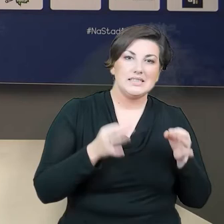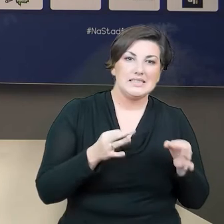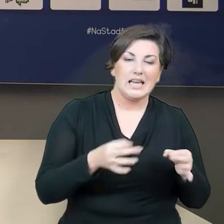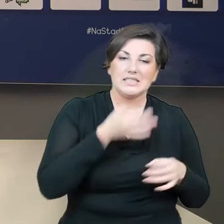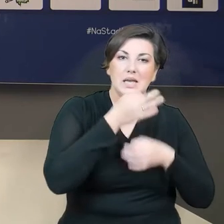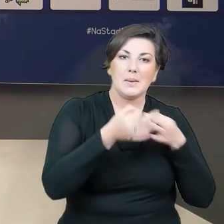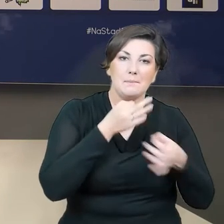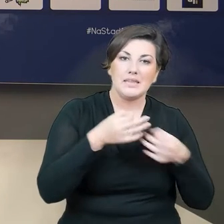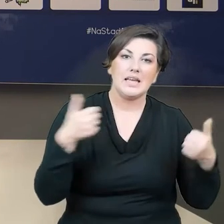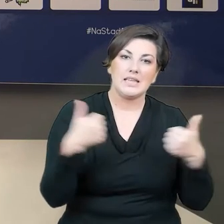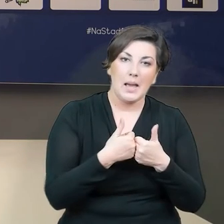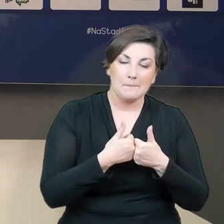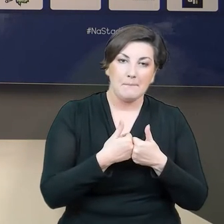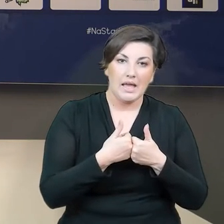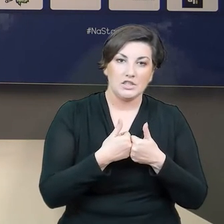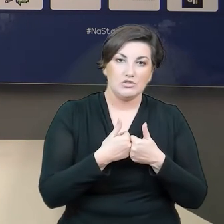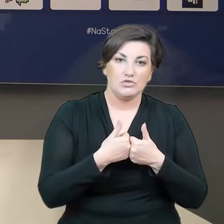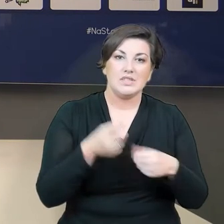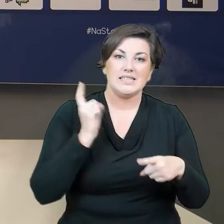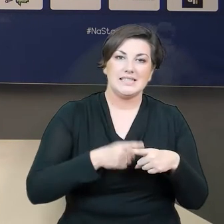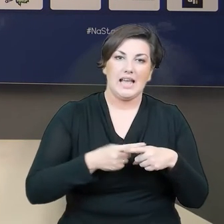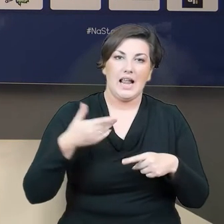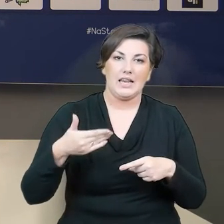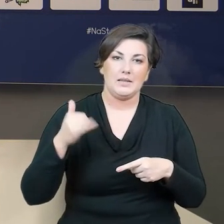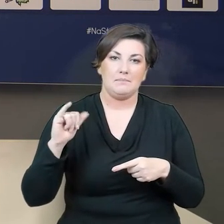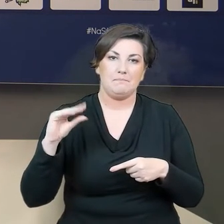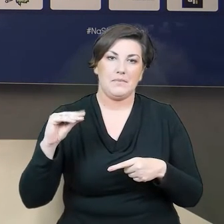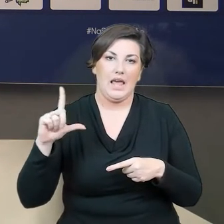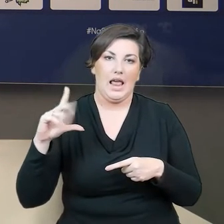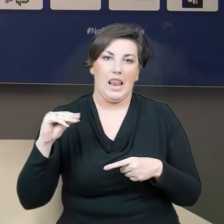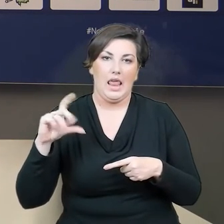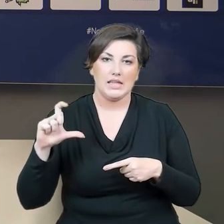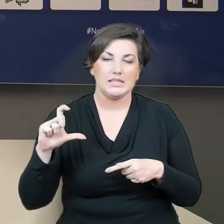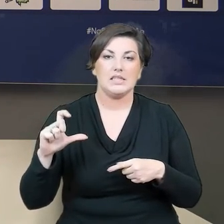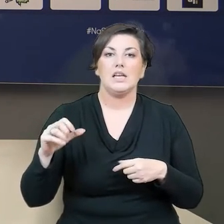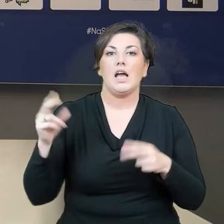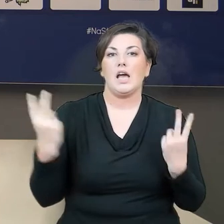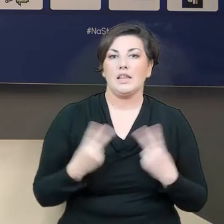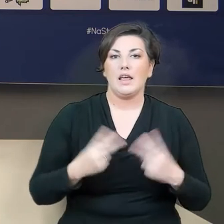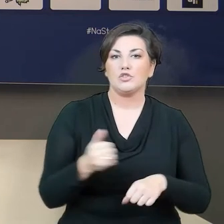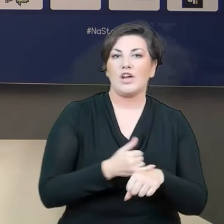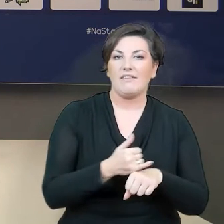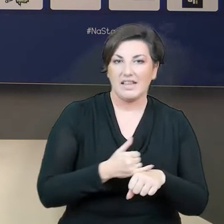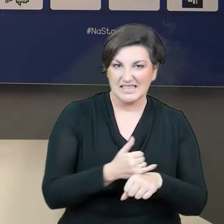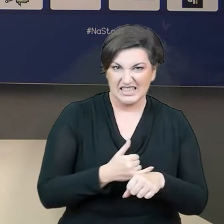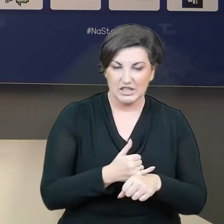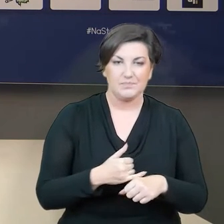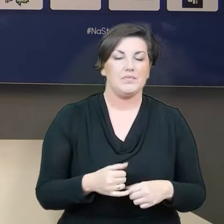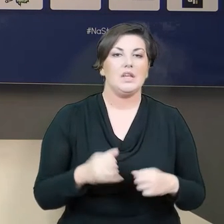związanych z meczem ze Stalą Mielec. Redaktor Jakub Kawecki. Dzień dobry, trenerze. Jak wygląda sytuacja kadrowa przed